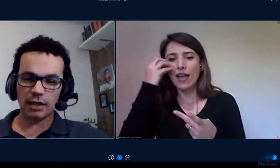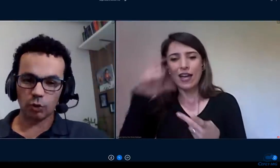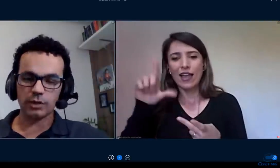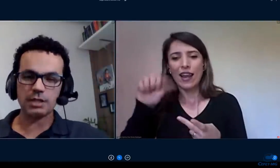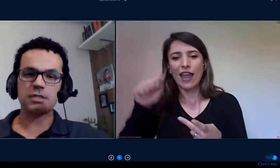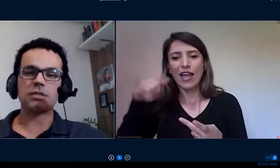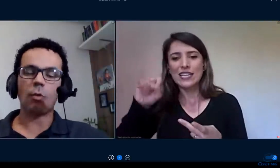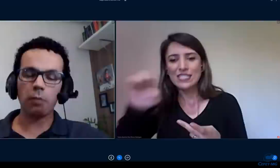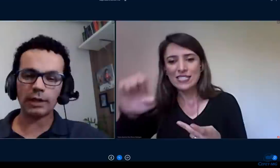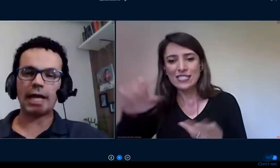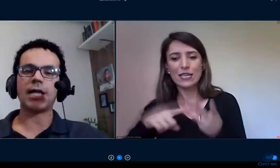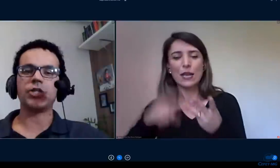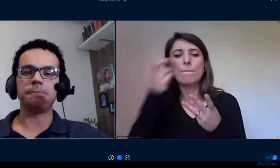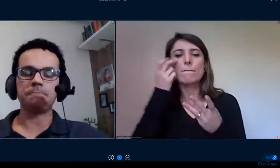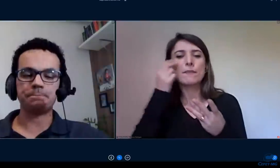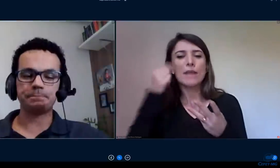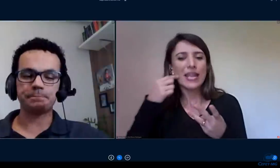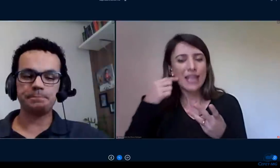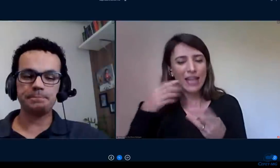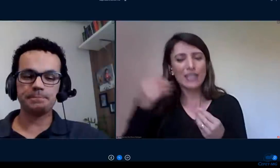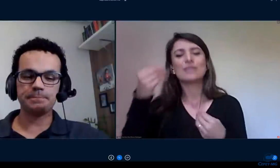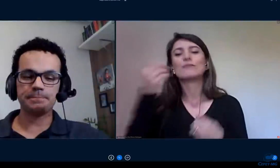todos e a todas uma boa tarde